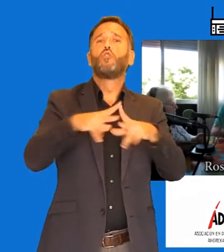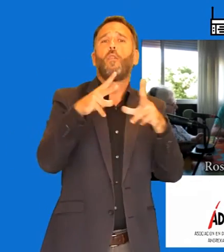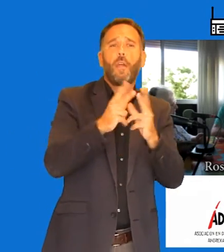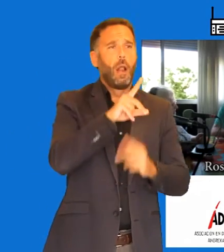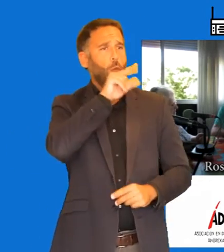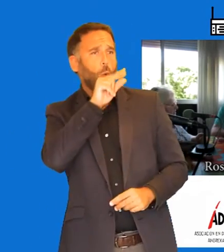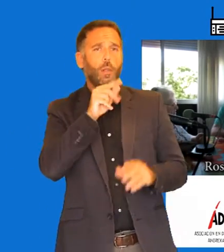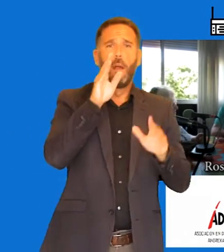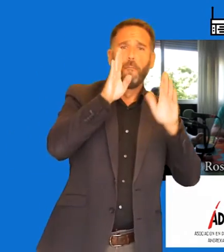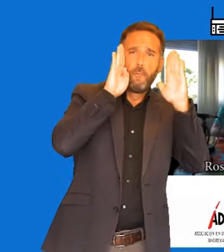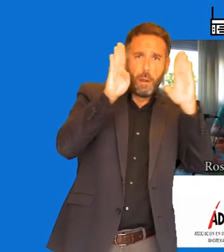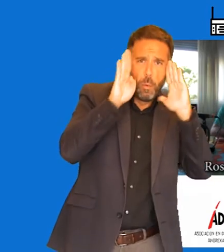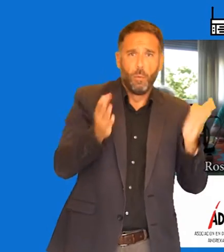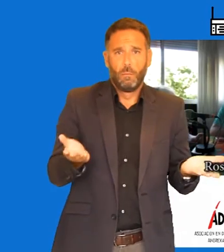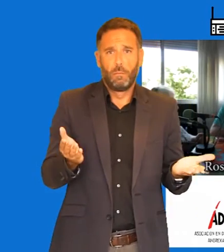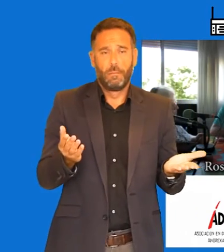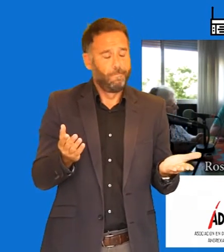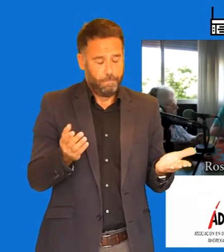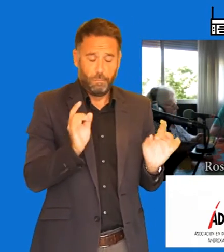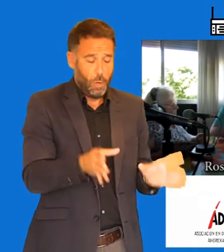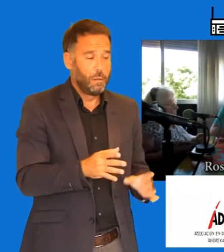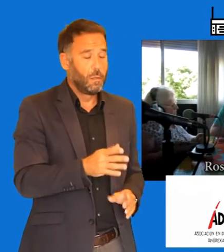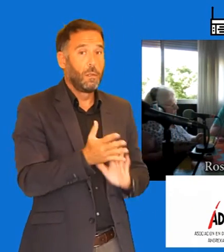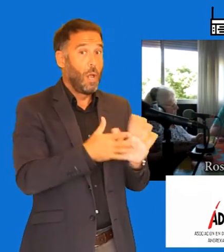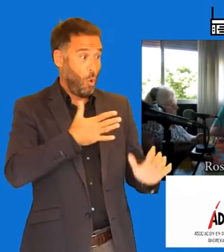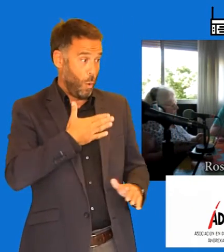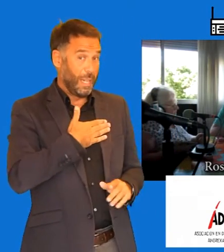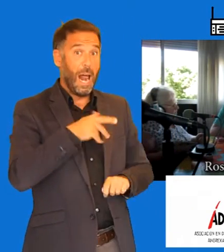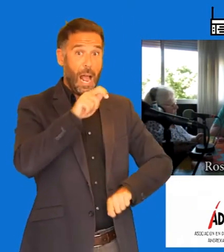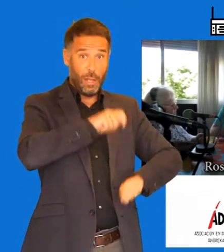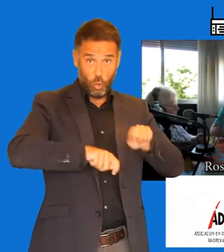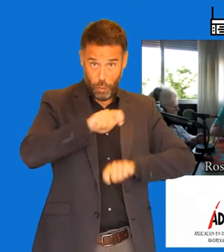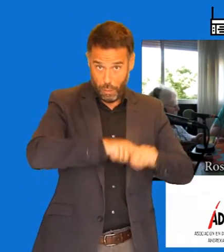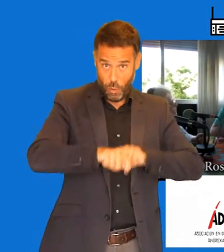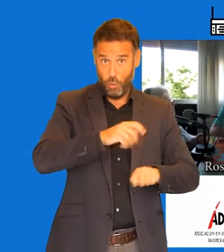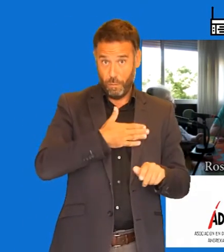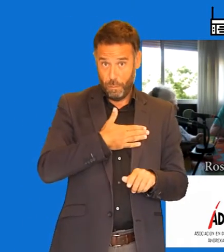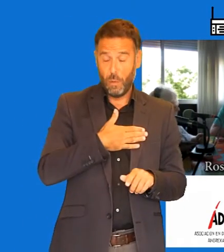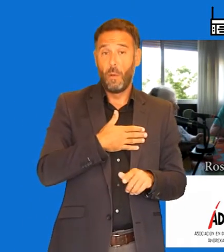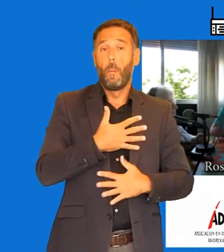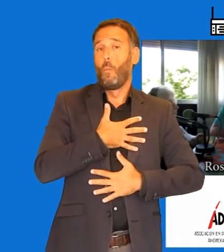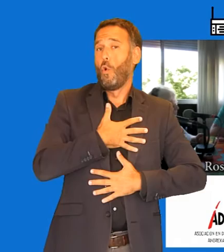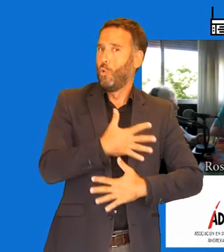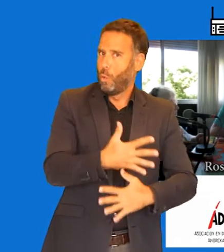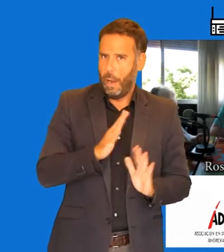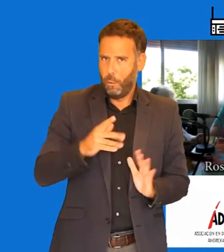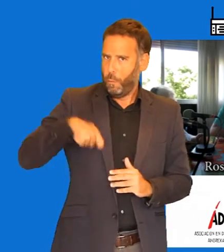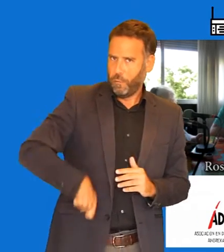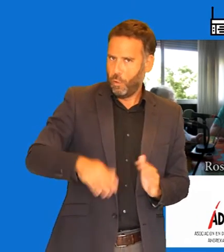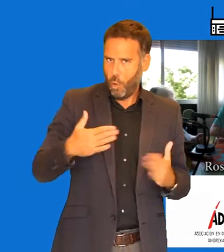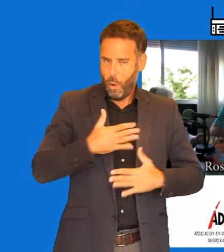empresa que sea. Nuestra asociación está llevada por voluntarios, totalmente todas, ¿vale?